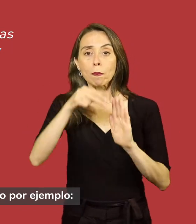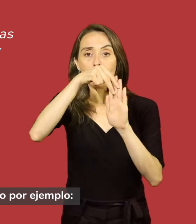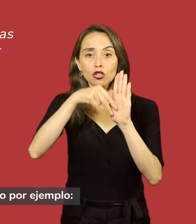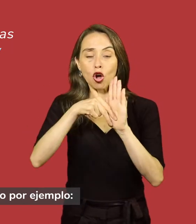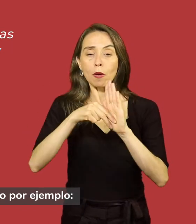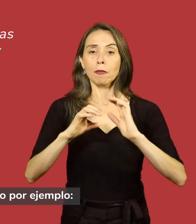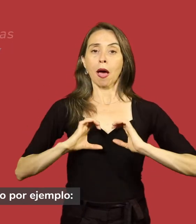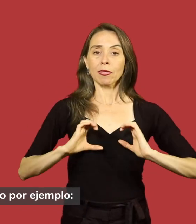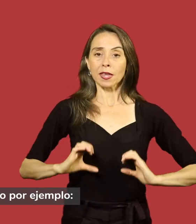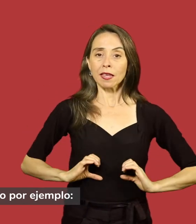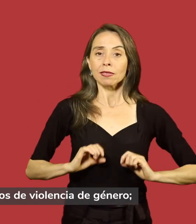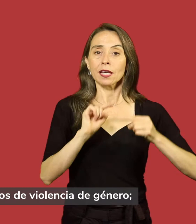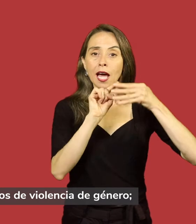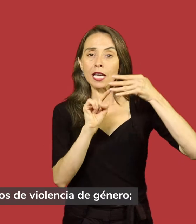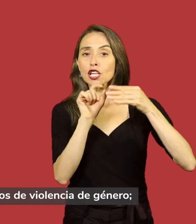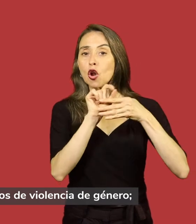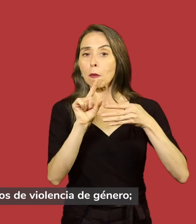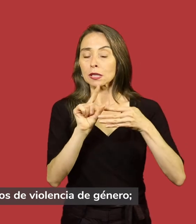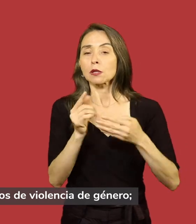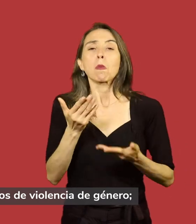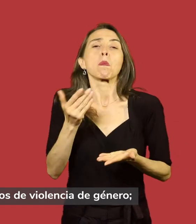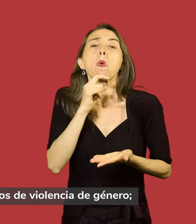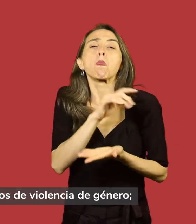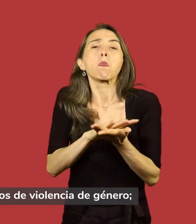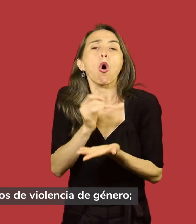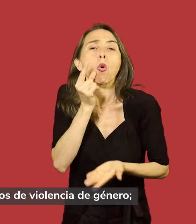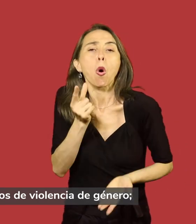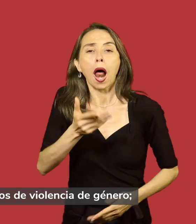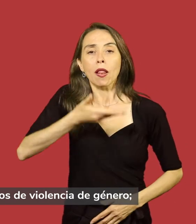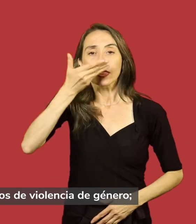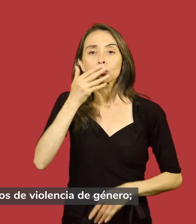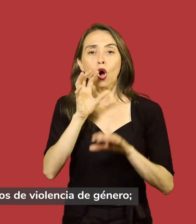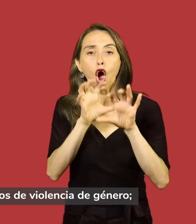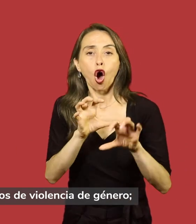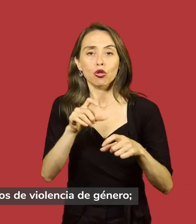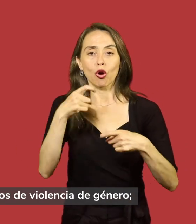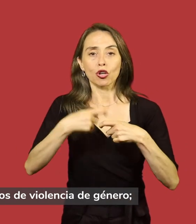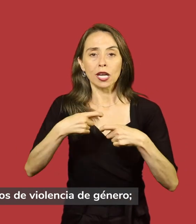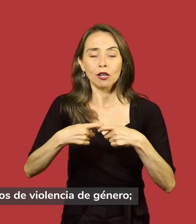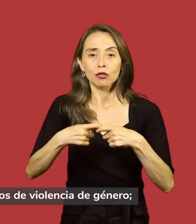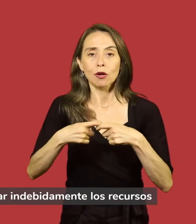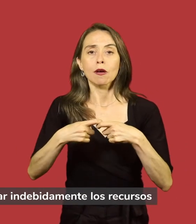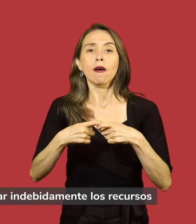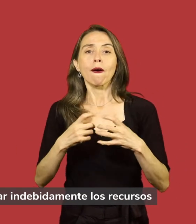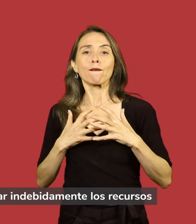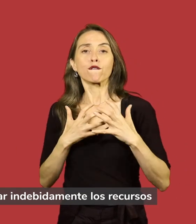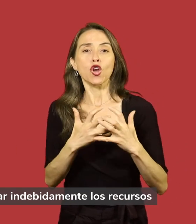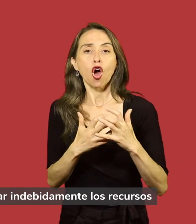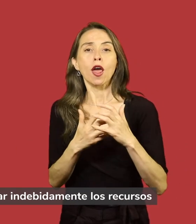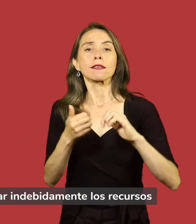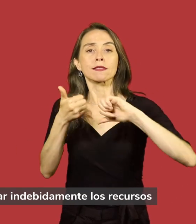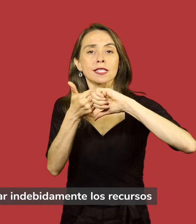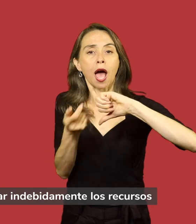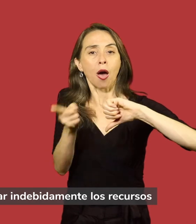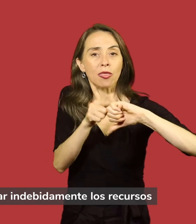como por ejemplo discursos de odio, negacionismo, actos de violencia de género, presentar denuncias sin fundamento,